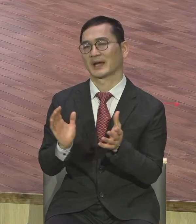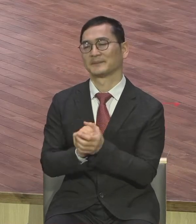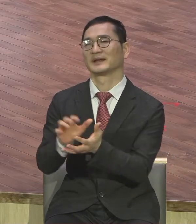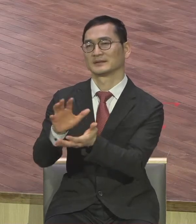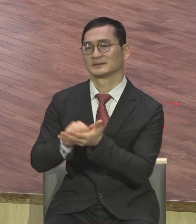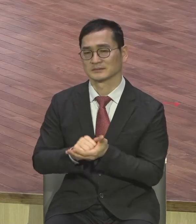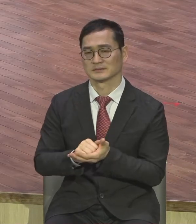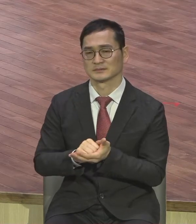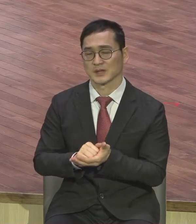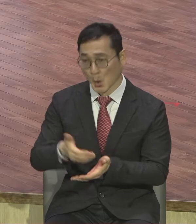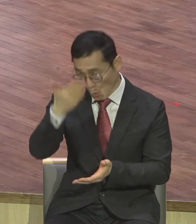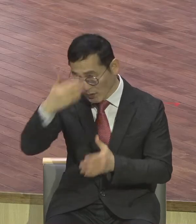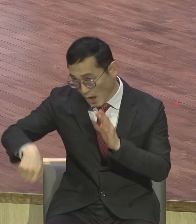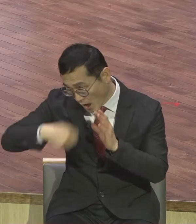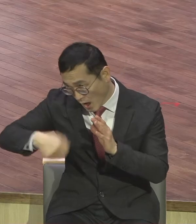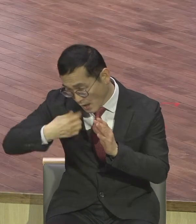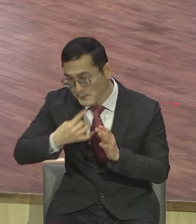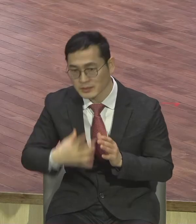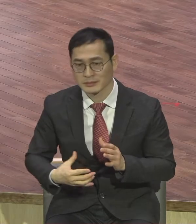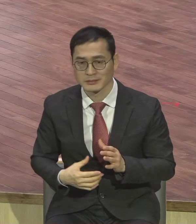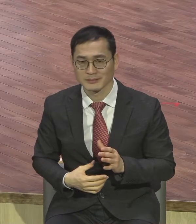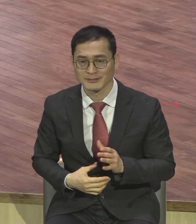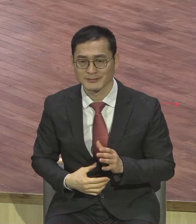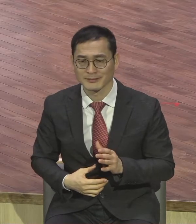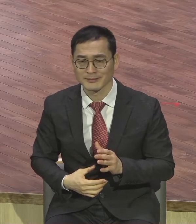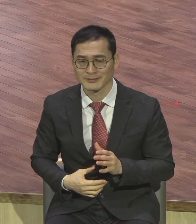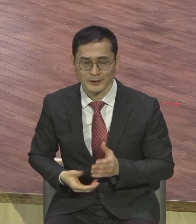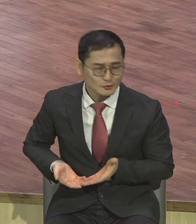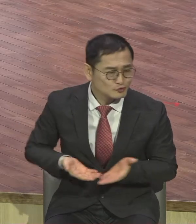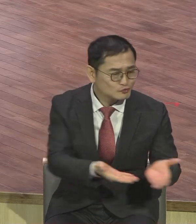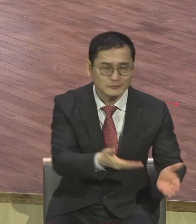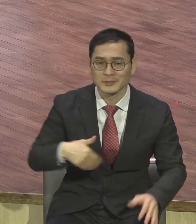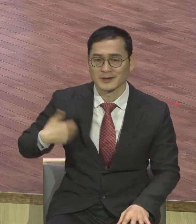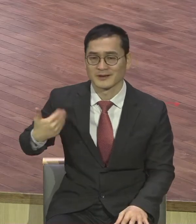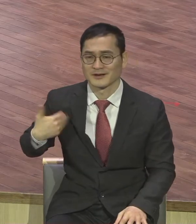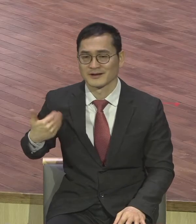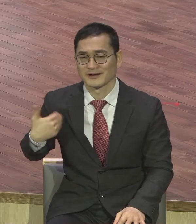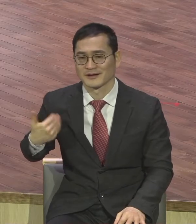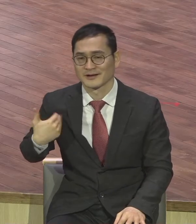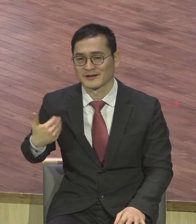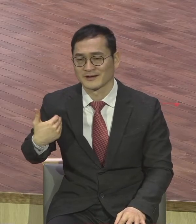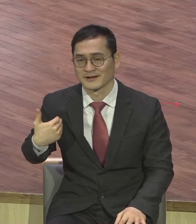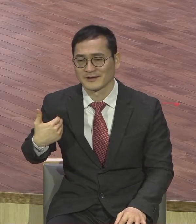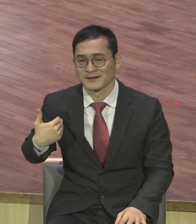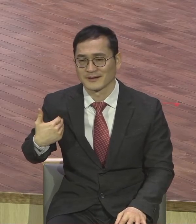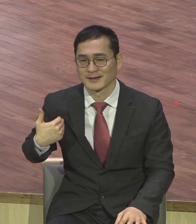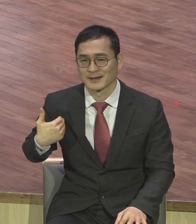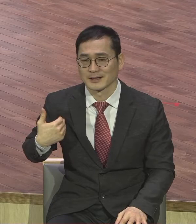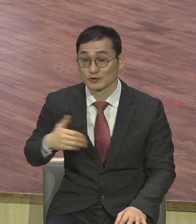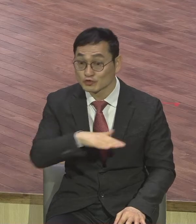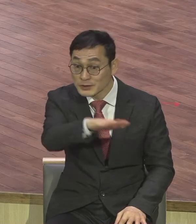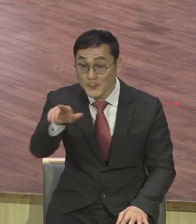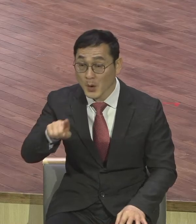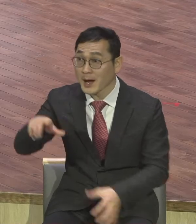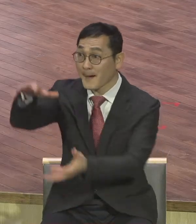가르칠 줄을 몰라 우리 교단은 안 그렇잖아요 우리 교회는 네가